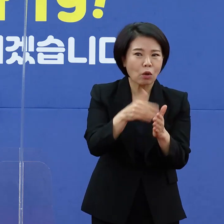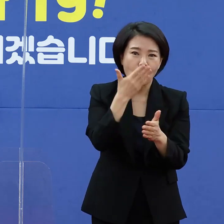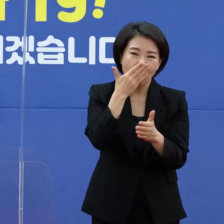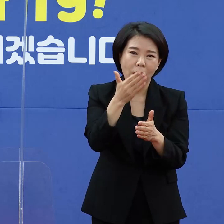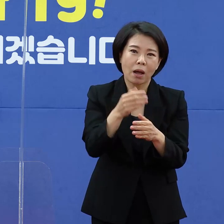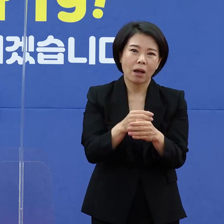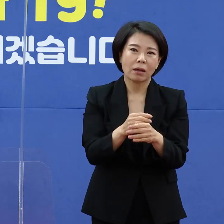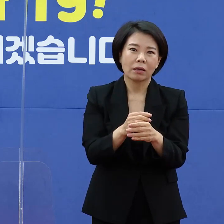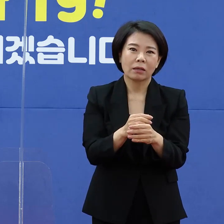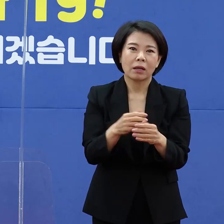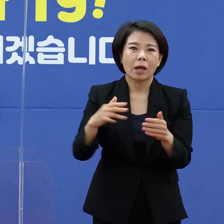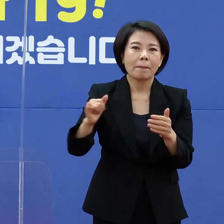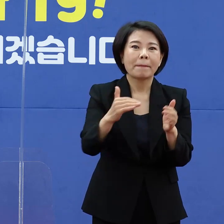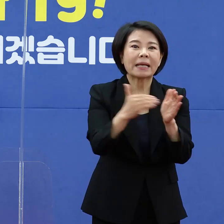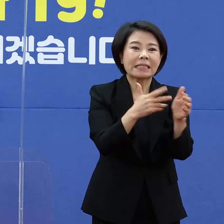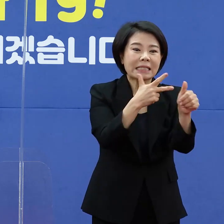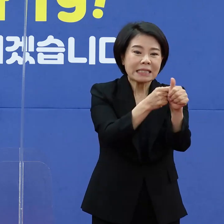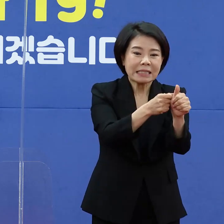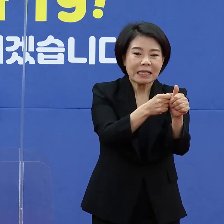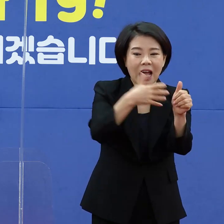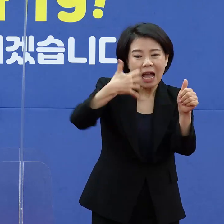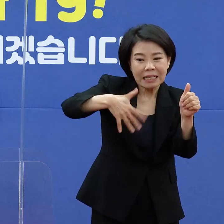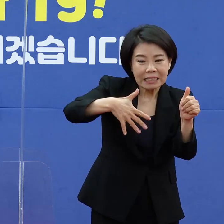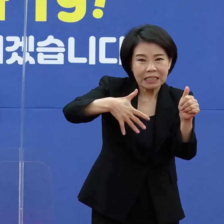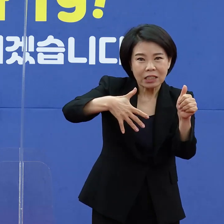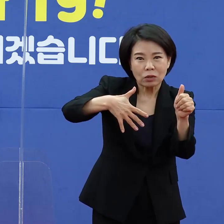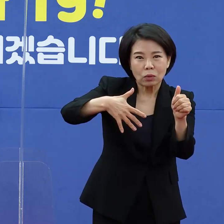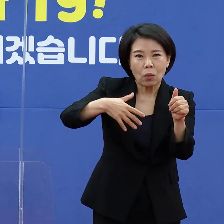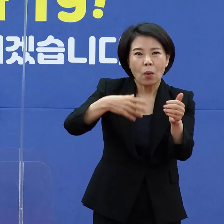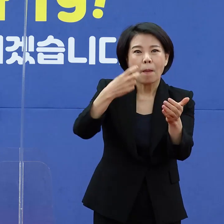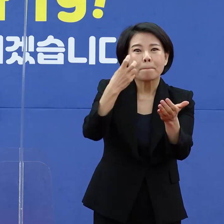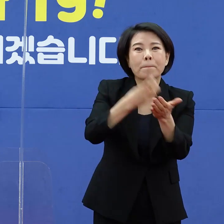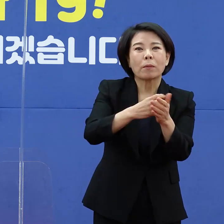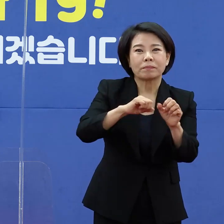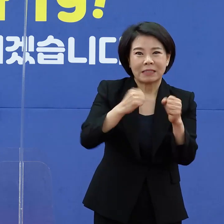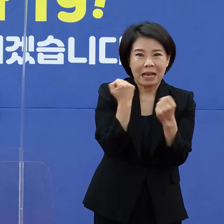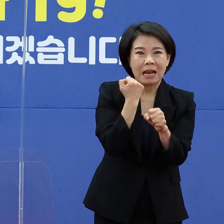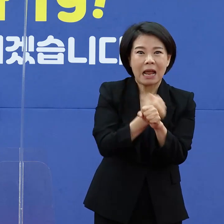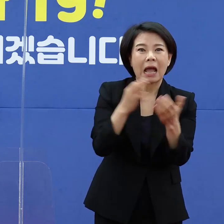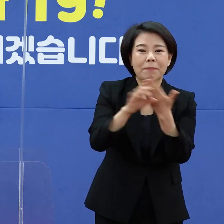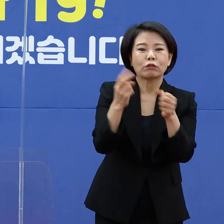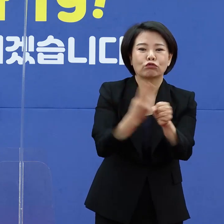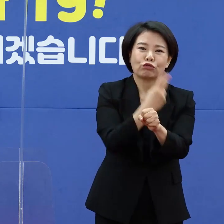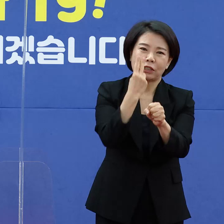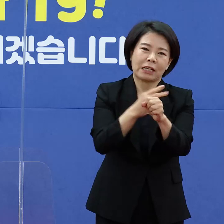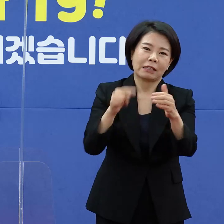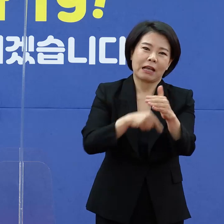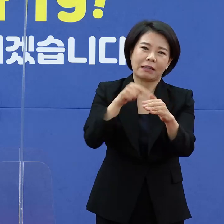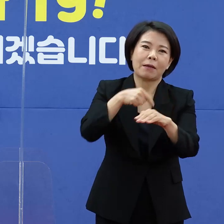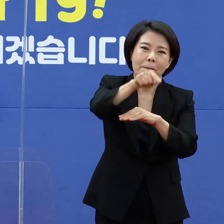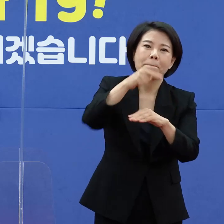백신 미접종자도 개인 방역 수축을 철저히 지키면서 2시간 이내에는 가능합니다.